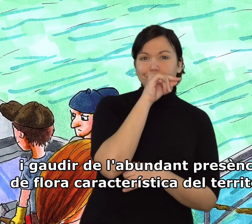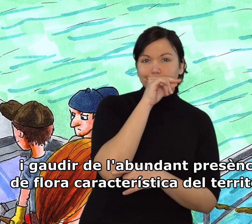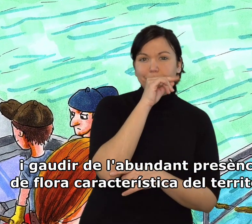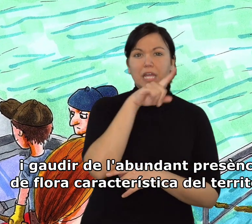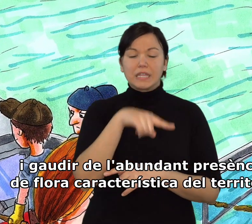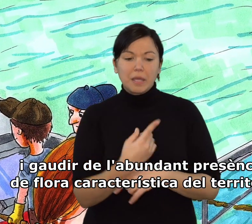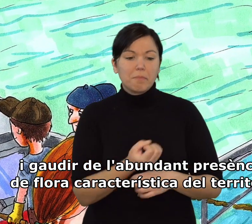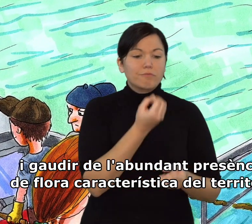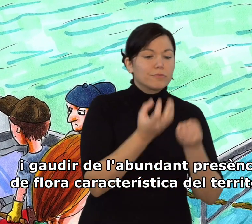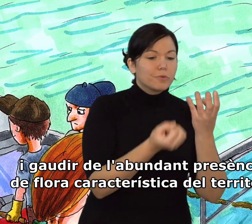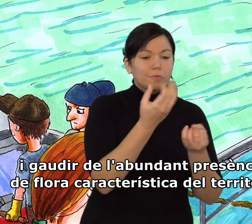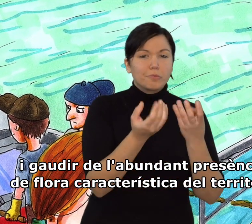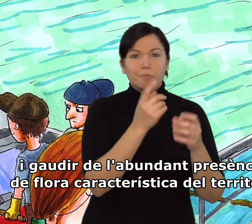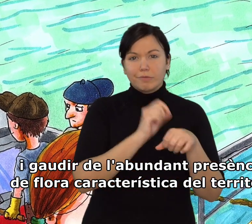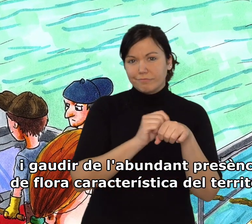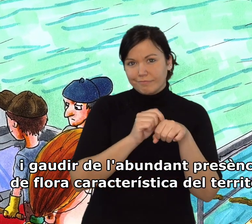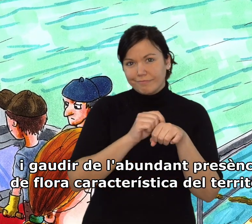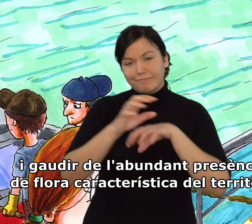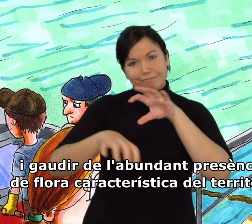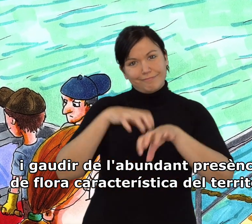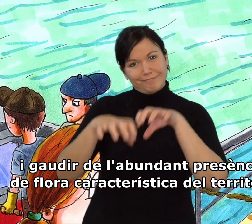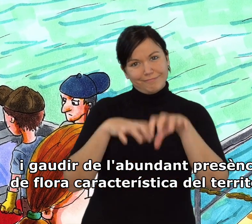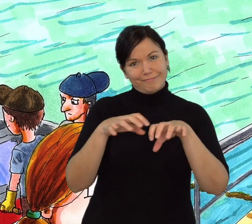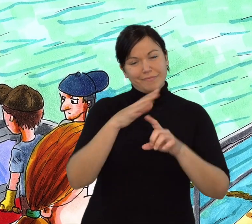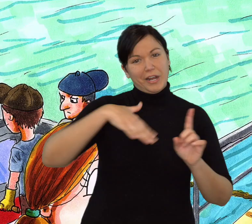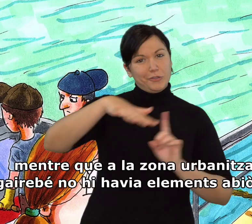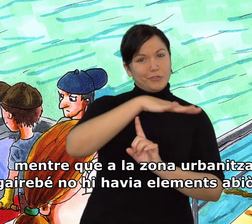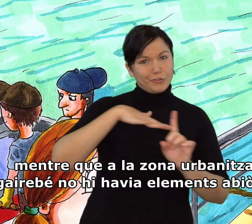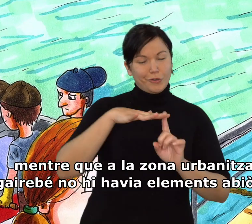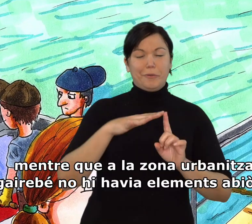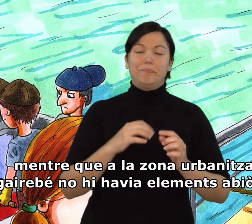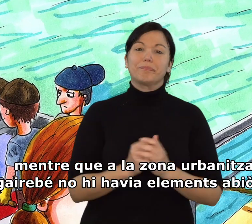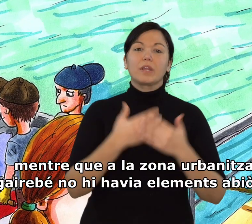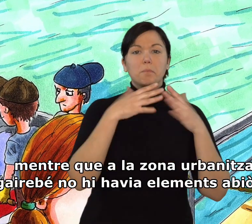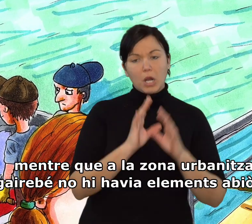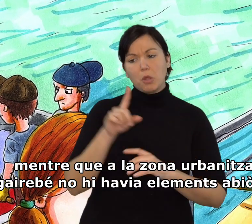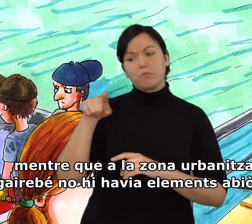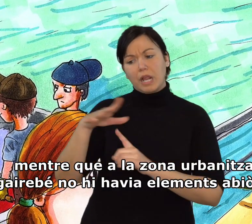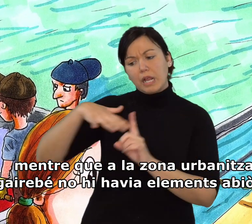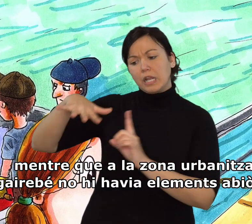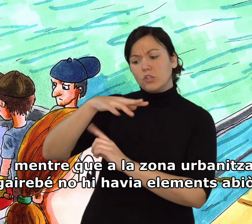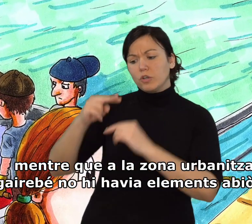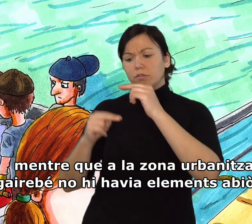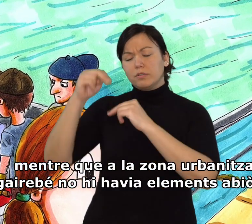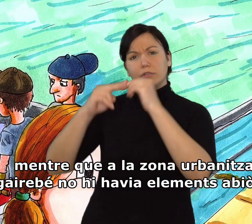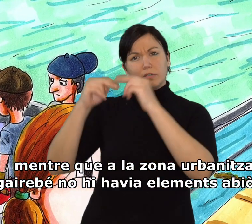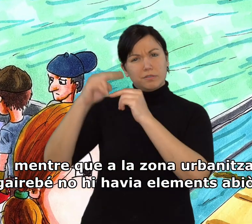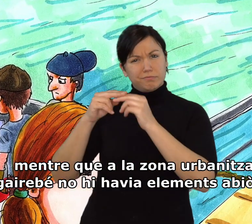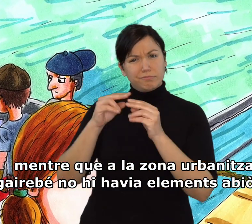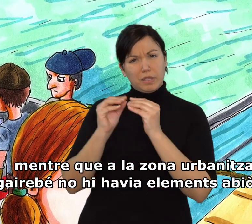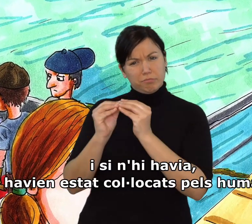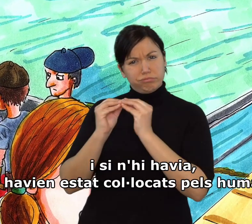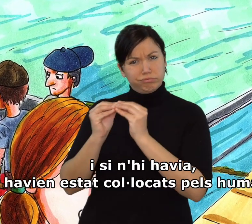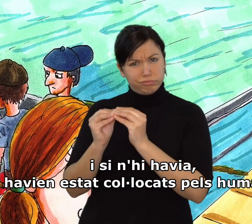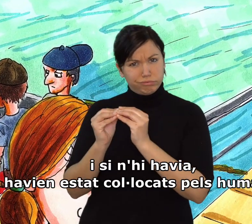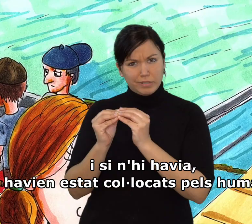i gaudir de l'abundant presència de flora característica del territori. Mentre que a la zona urbanitzada gairebé no hi havia elements abiòtics